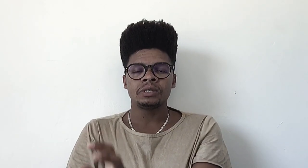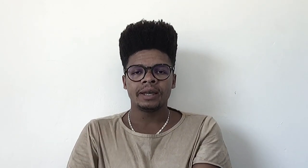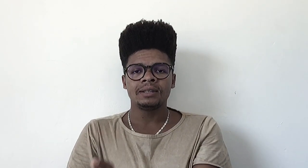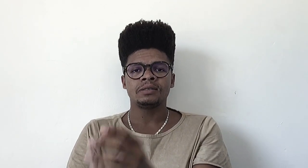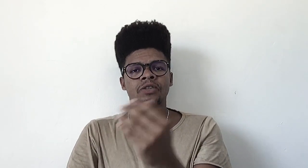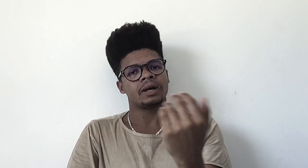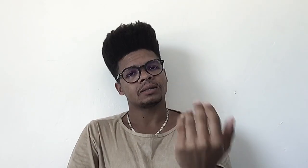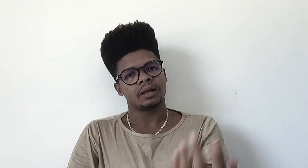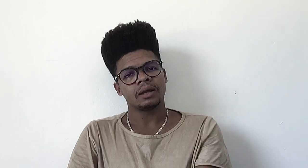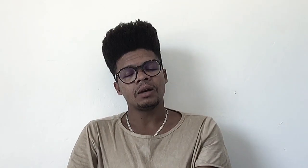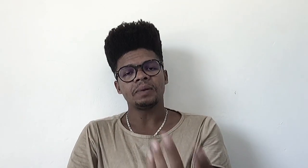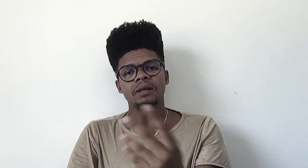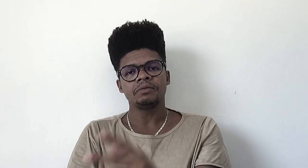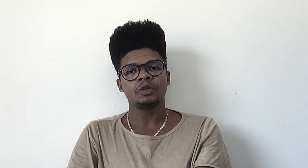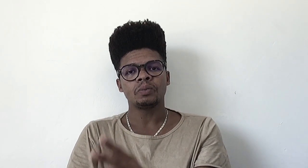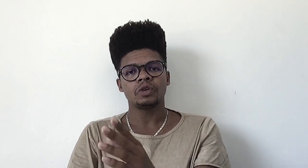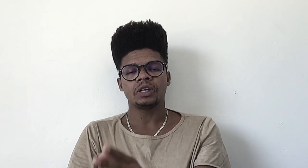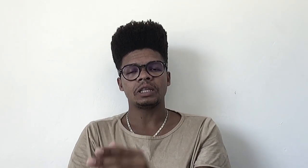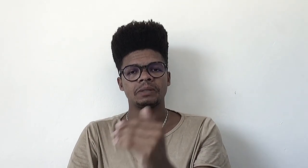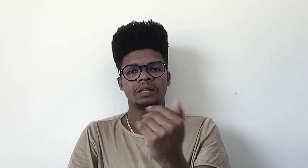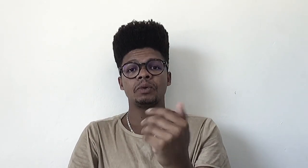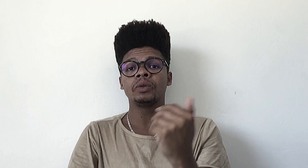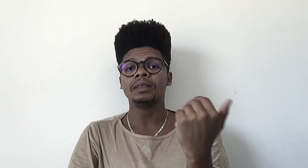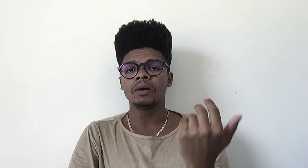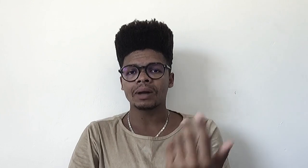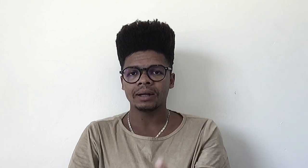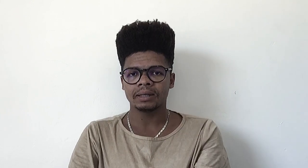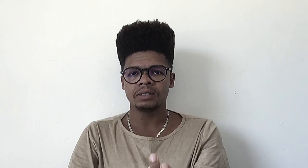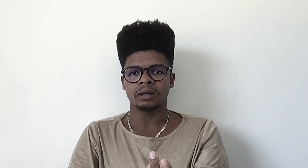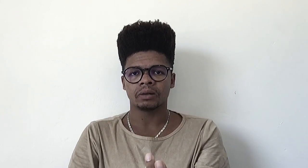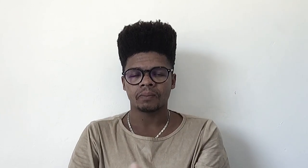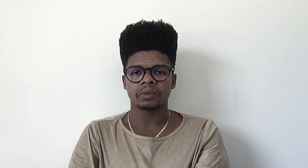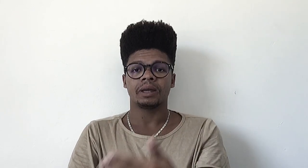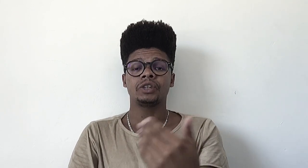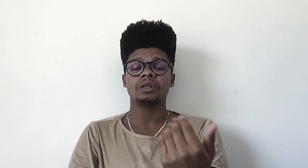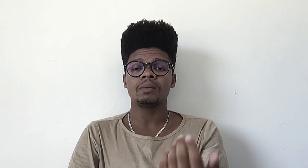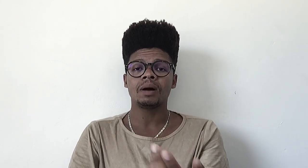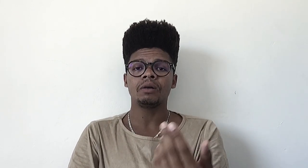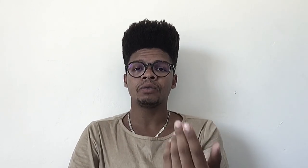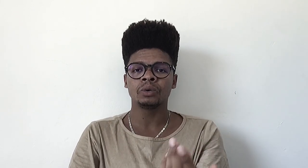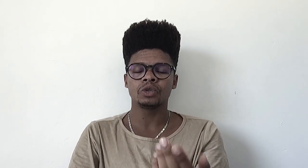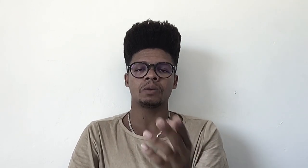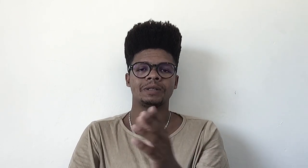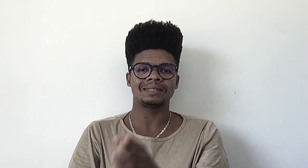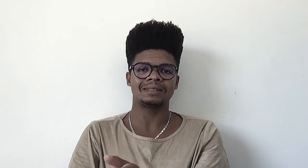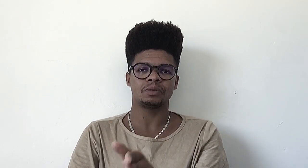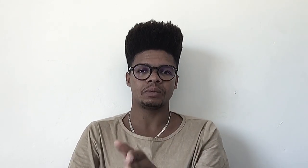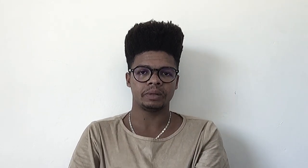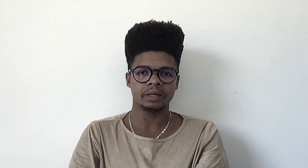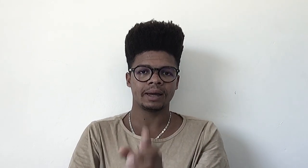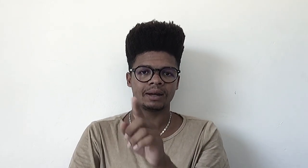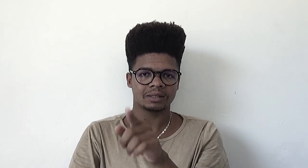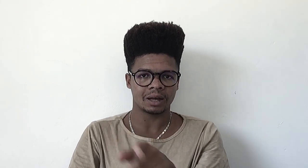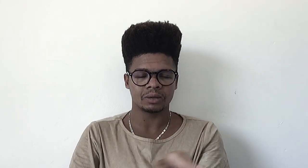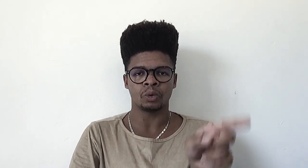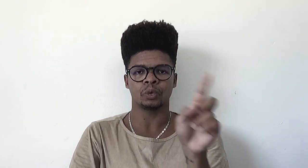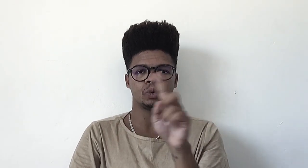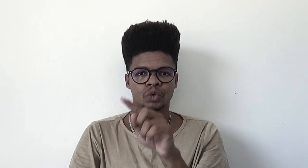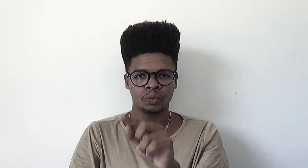ciências de Axe Lacan pela vida de um projeto epistêmico não cartesiano. Este trabalho é fruto de uma pesquisa de PIBIC realizada ao longo do último